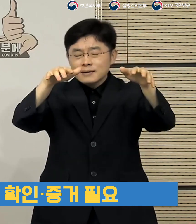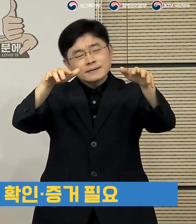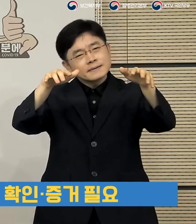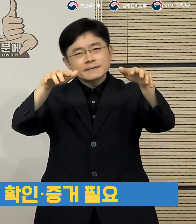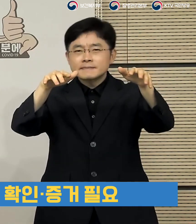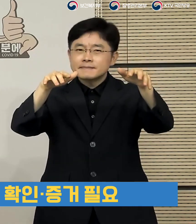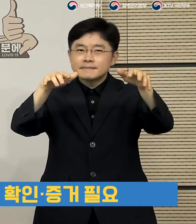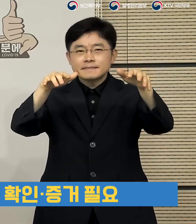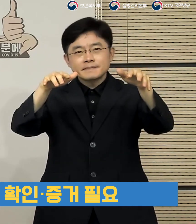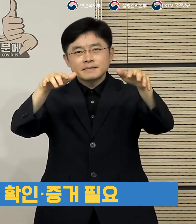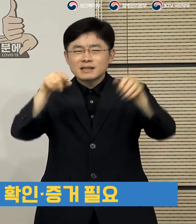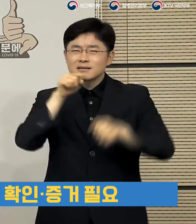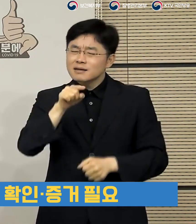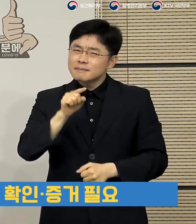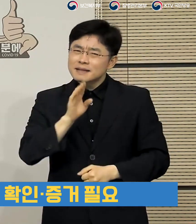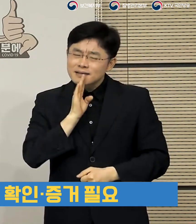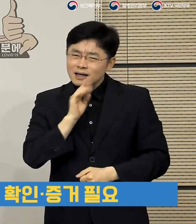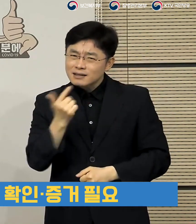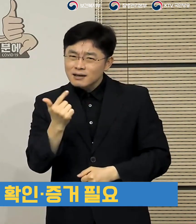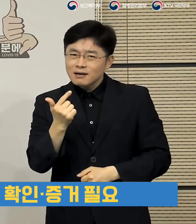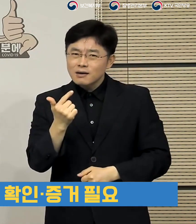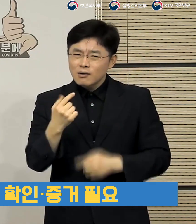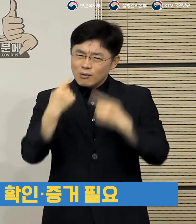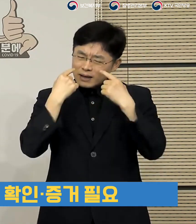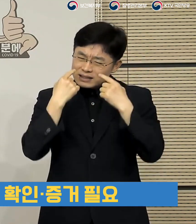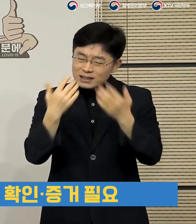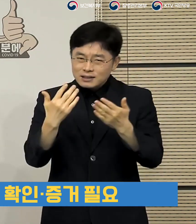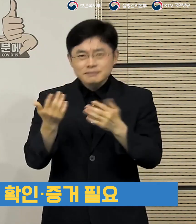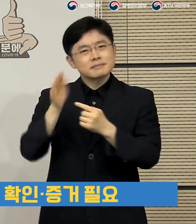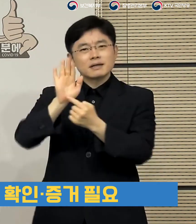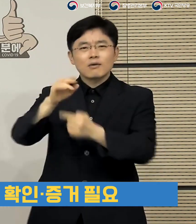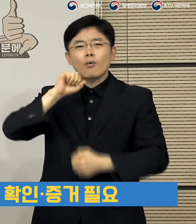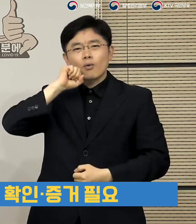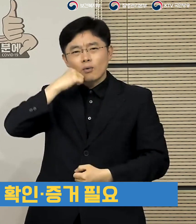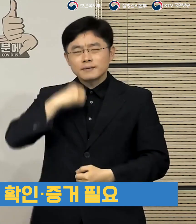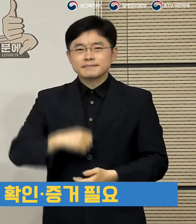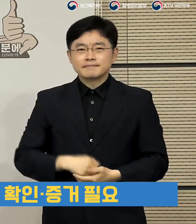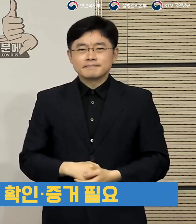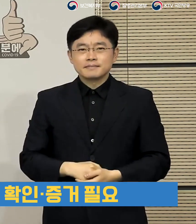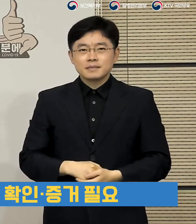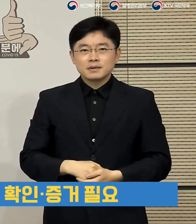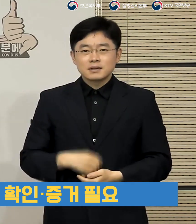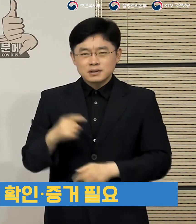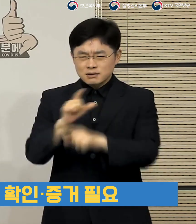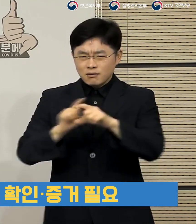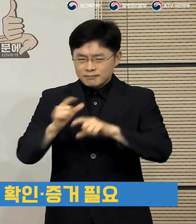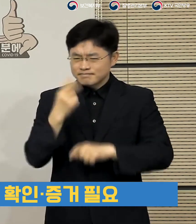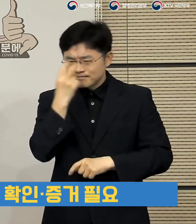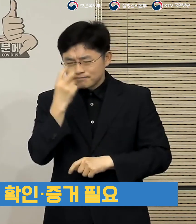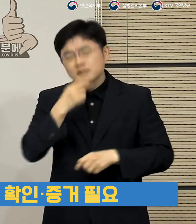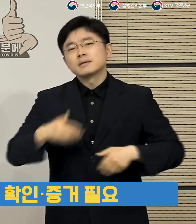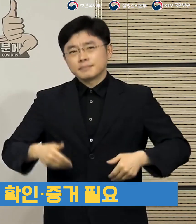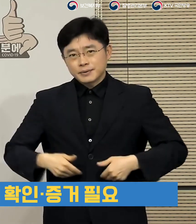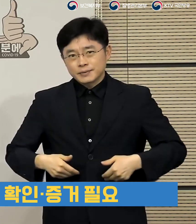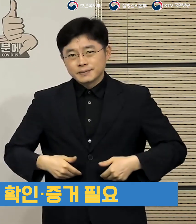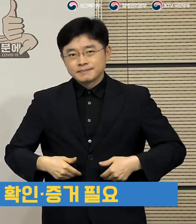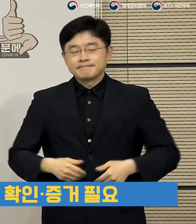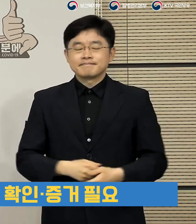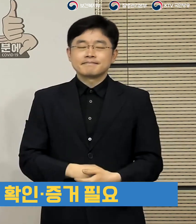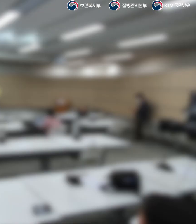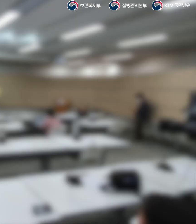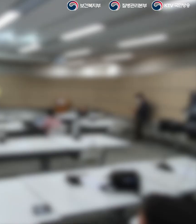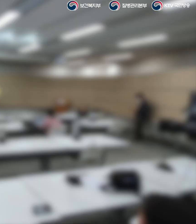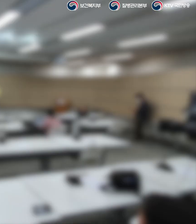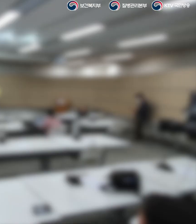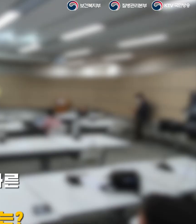당국으로서는 공식적으로 확인할 만한 수준에 있어서는 추가적인 검토와 증거들이 좀 더 필요하다는 인식을 갖고